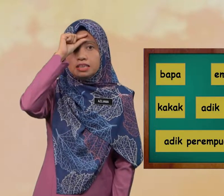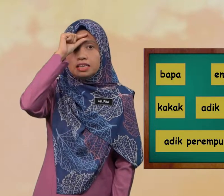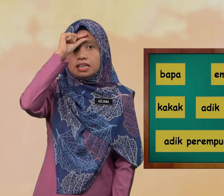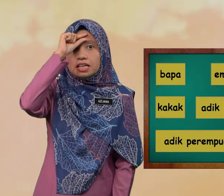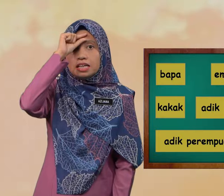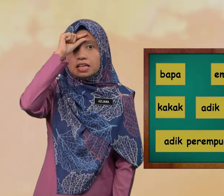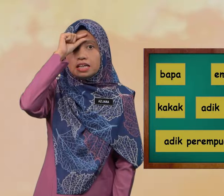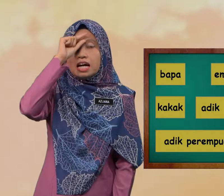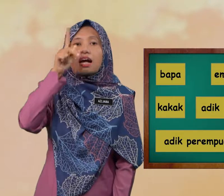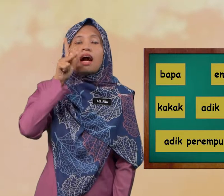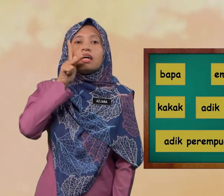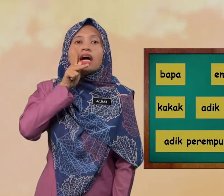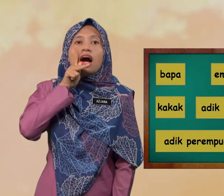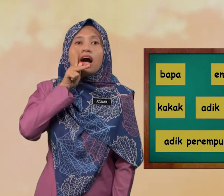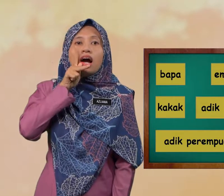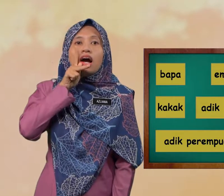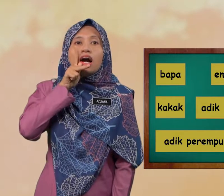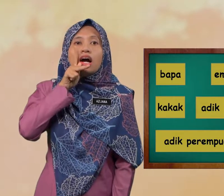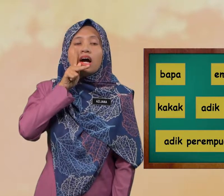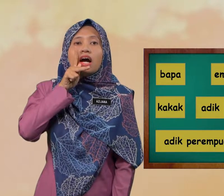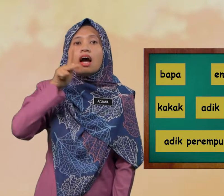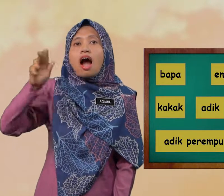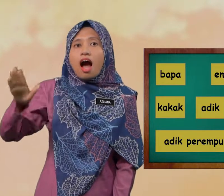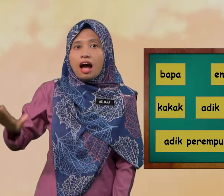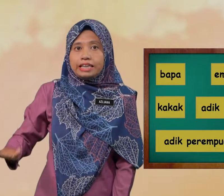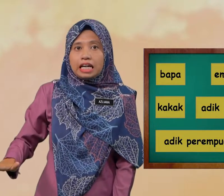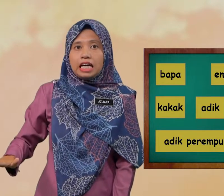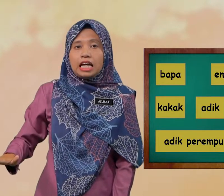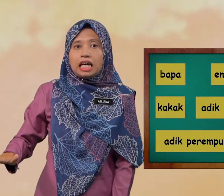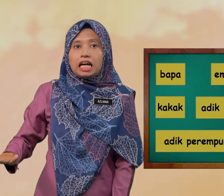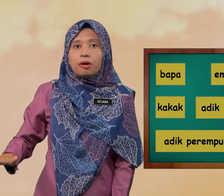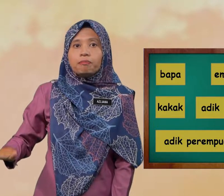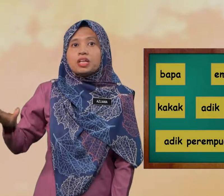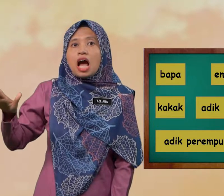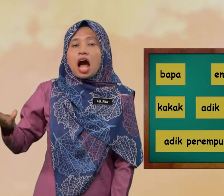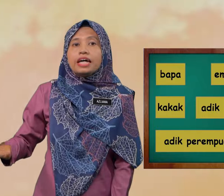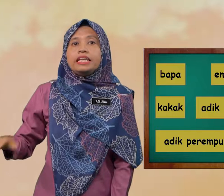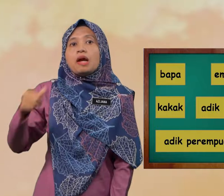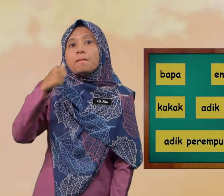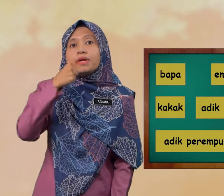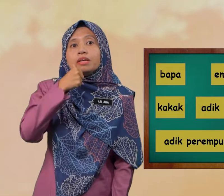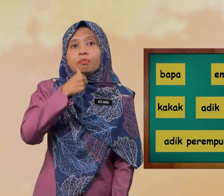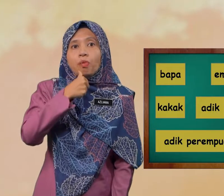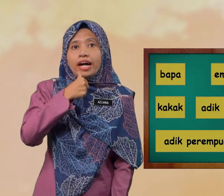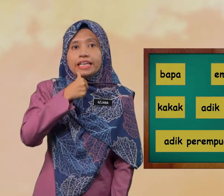Kakak Adik Adik Perempuan